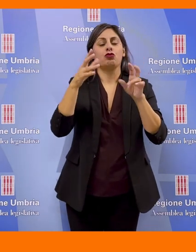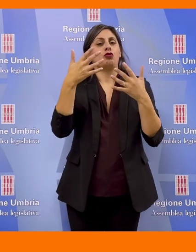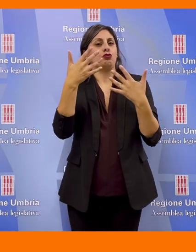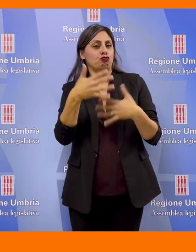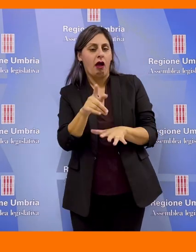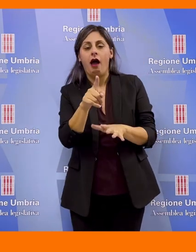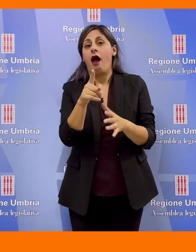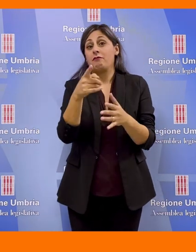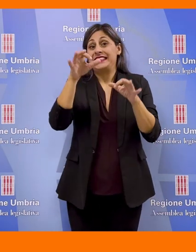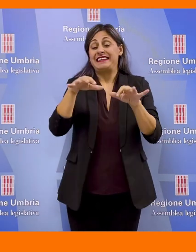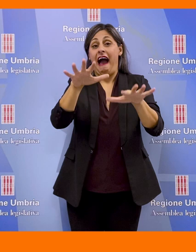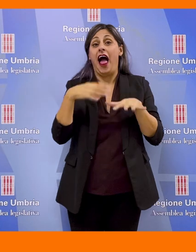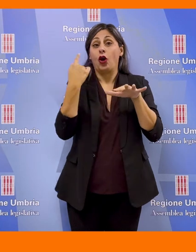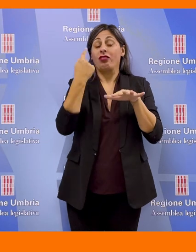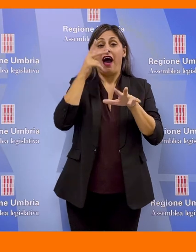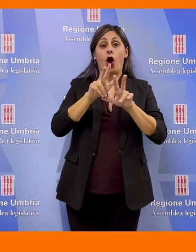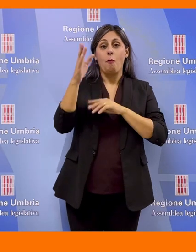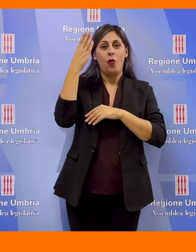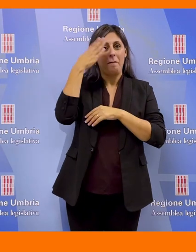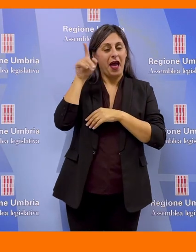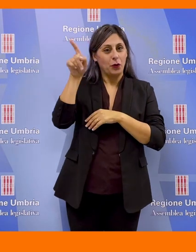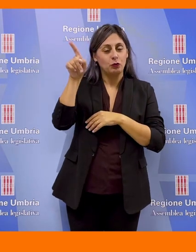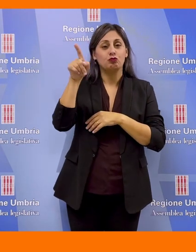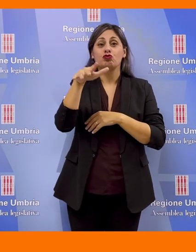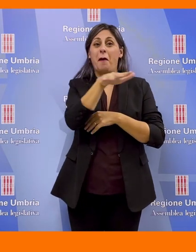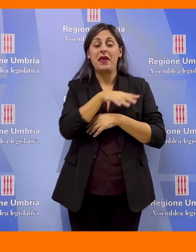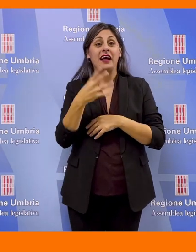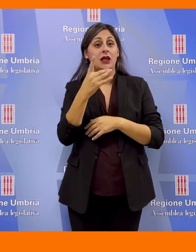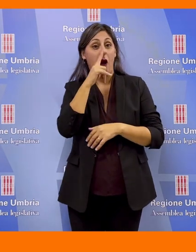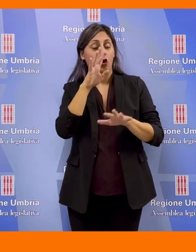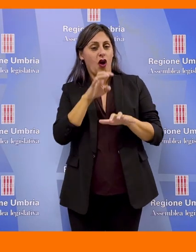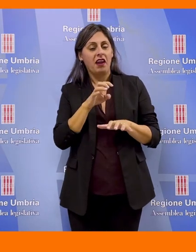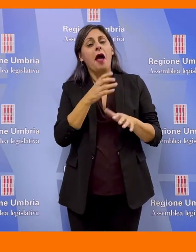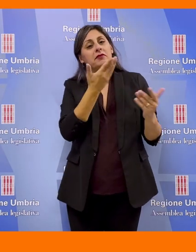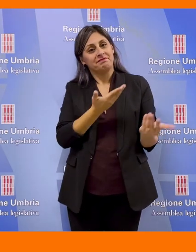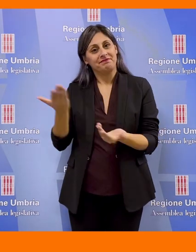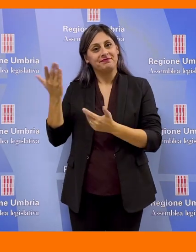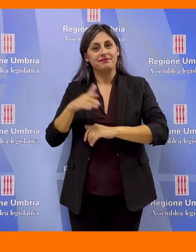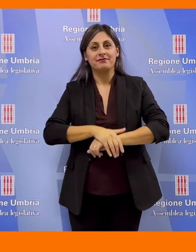quanto avvenuto alla Sala di Notari del Comune di Perugia e in Piazza 4 Novembre vediamo il servizio.